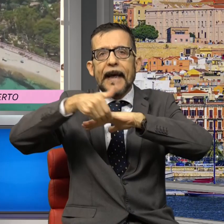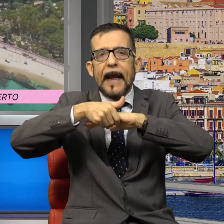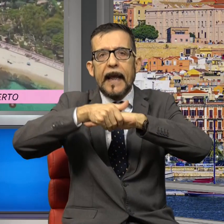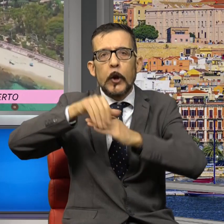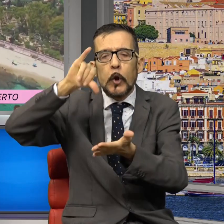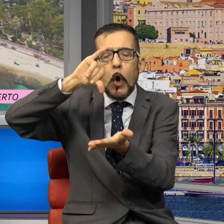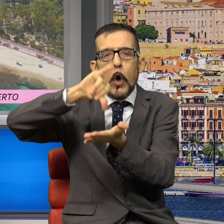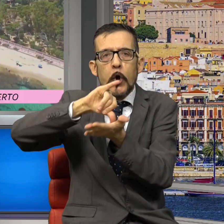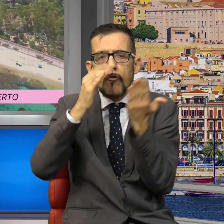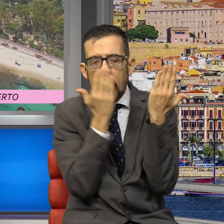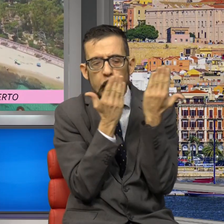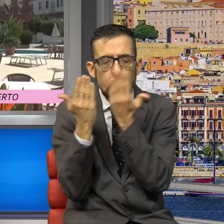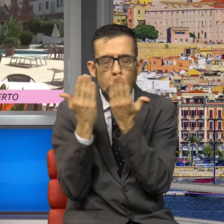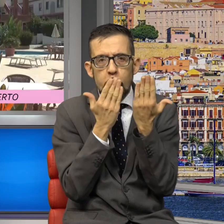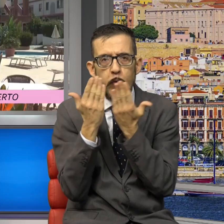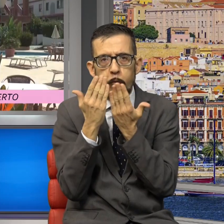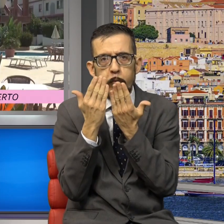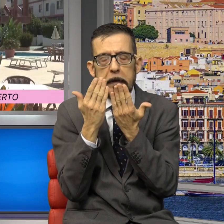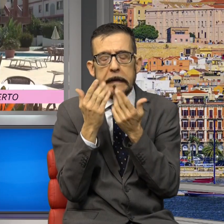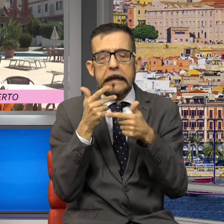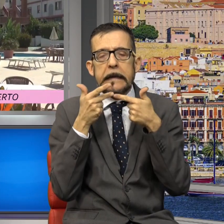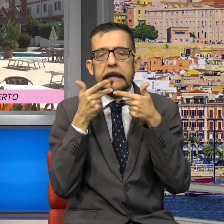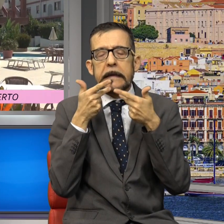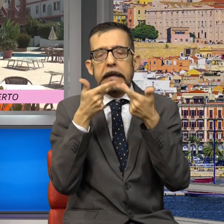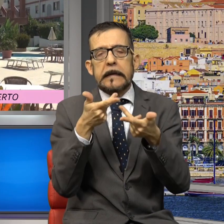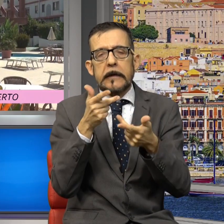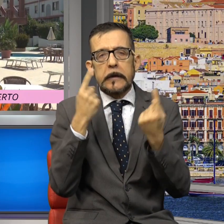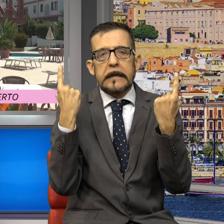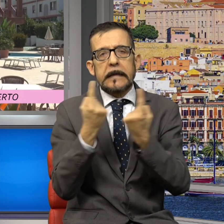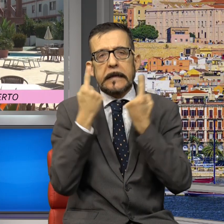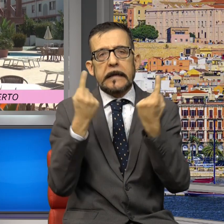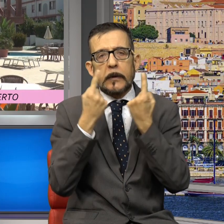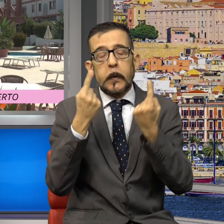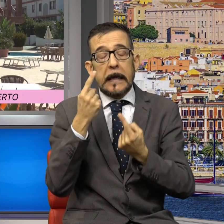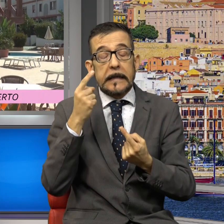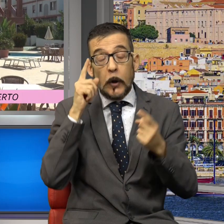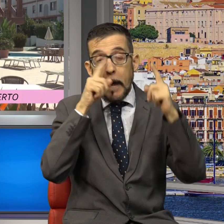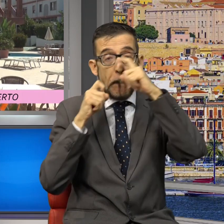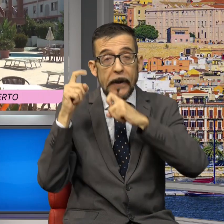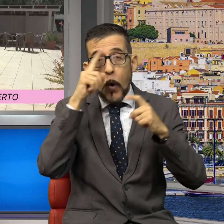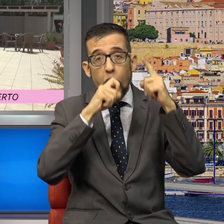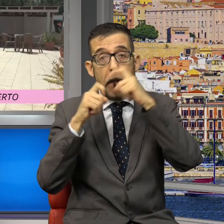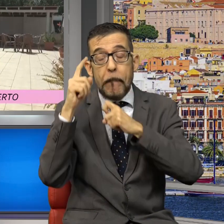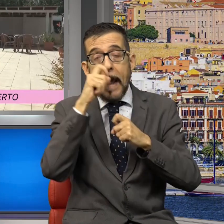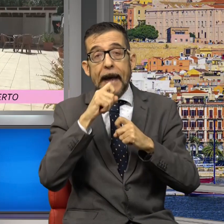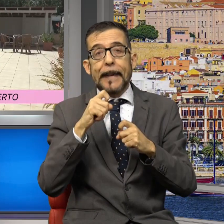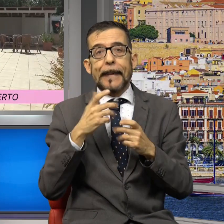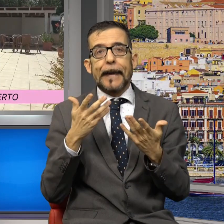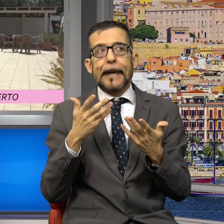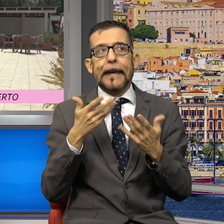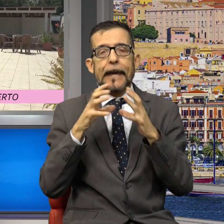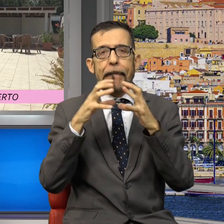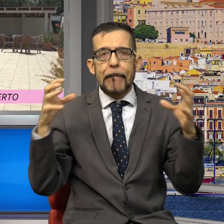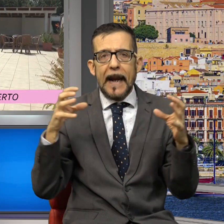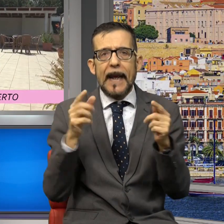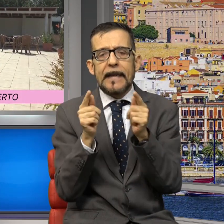Sardegna, restituisce una situazione preoccupante a tutti i livelli, da quello industriale con le costruzioni in primo luogo e per le imprese di più piccole